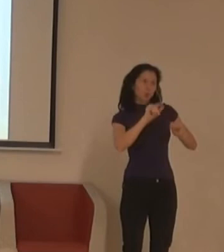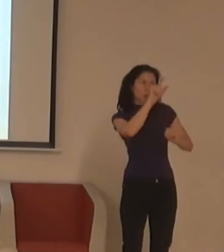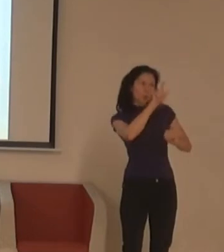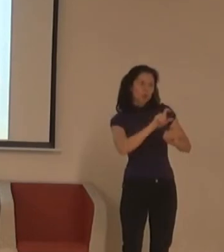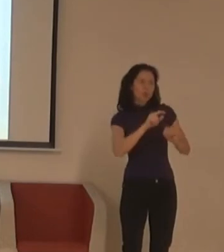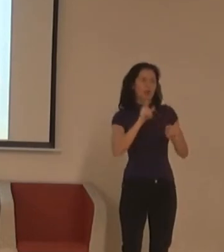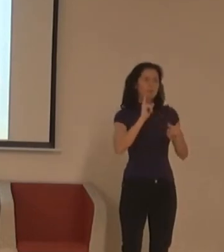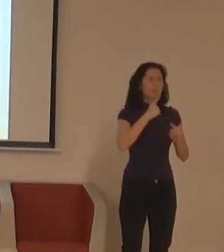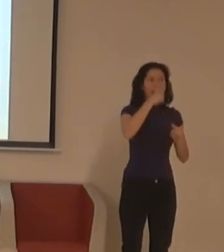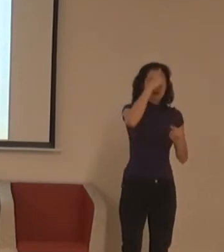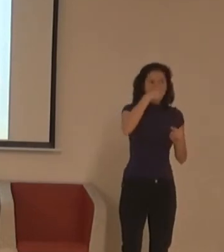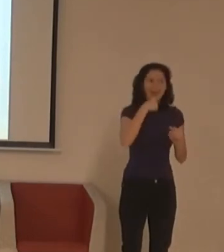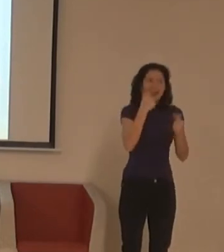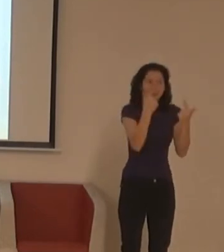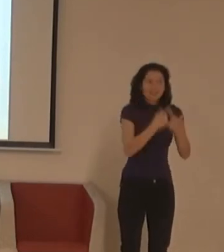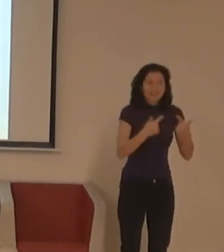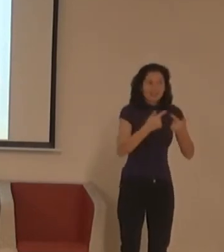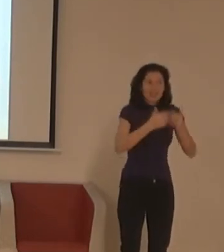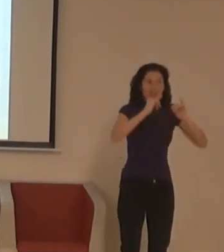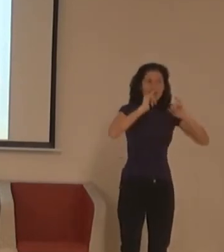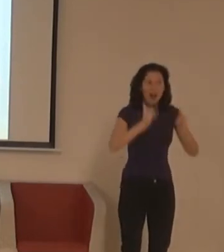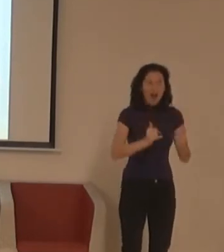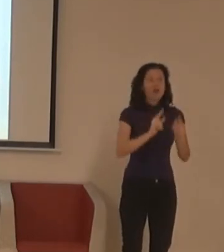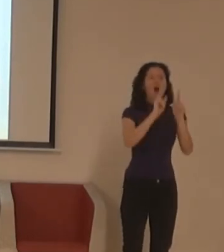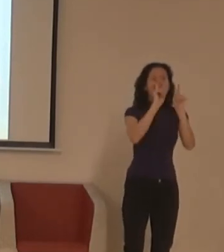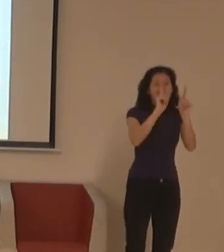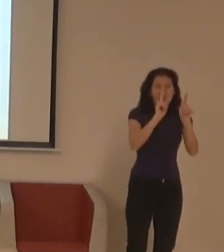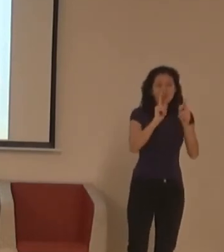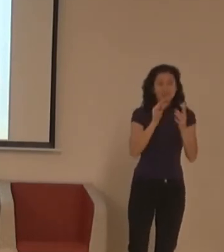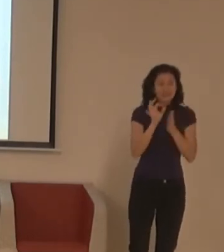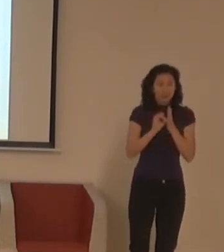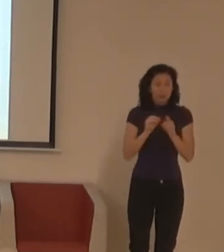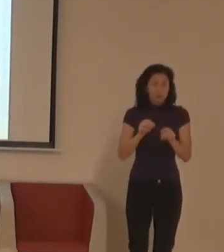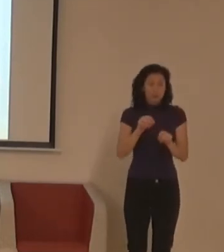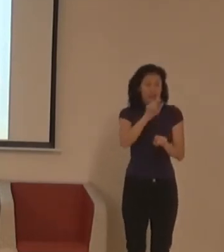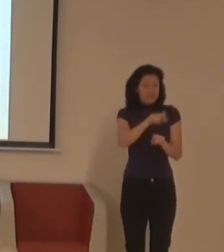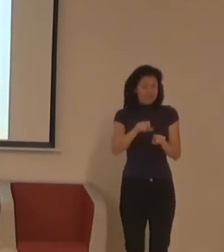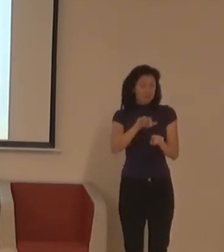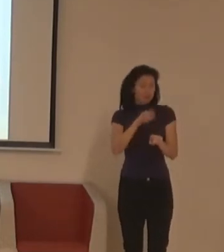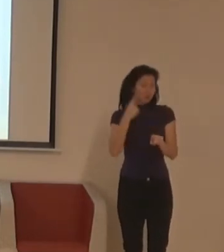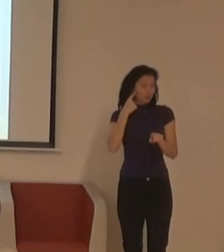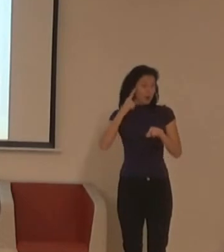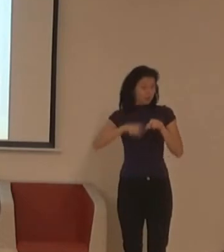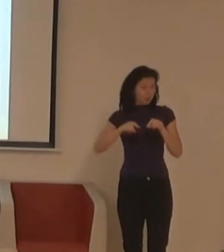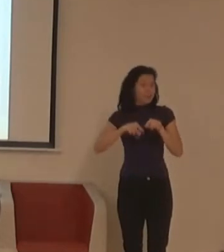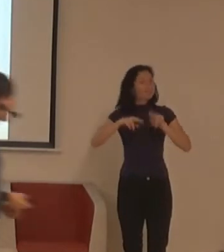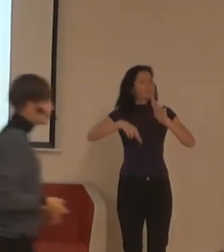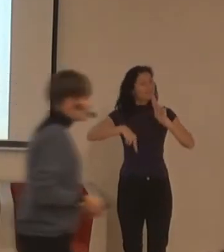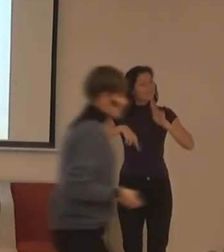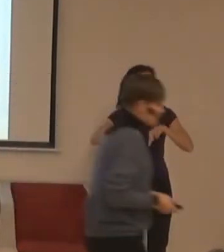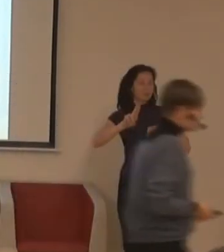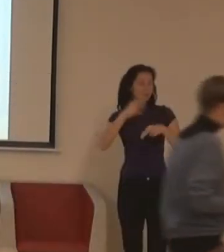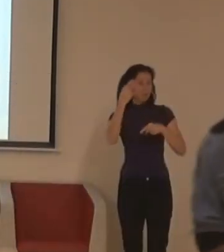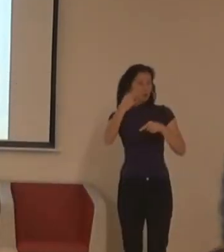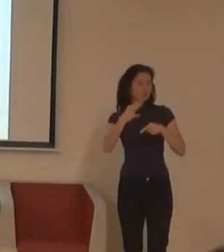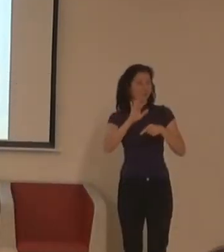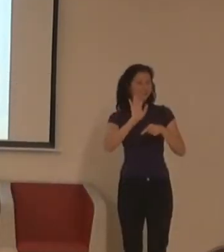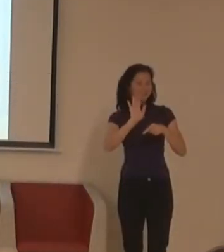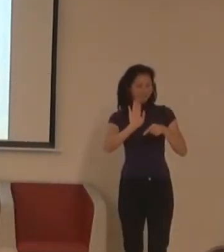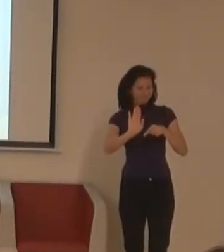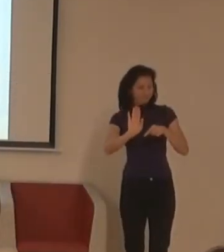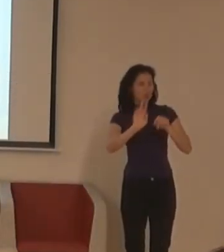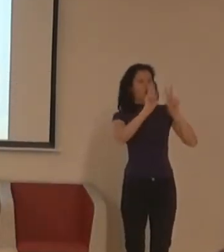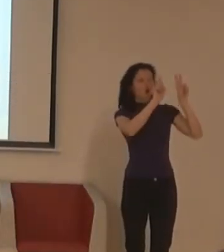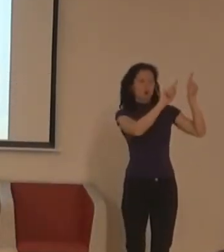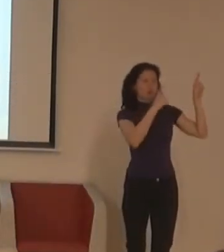Nikdy nejde u neslyšících, protože máma s tátou stejným jazykem nebo vy a vysvětlovat se tohle v cizím jazyce je vždycky trošku utížnější. Takže třeba velký